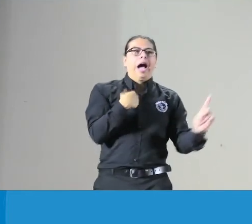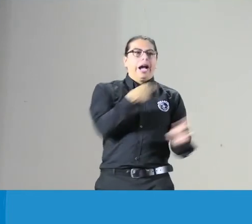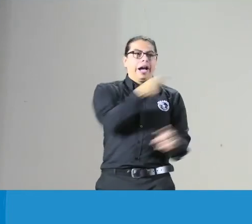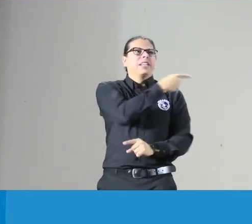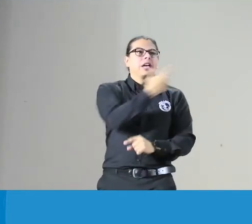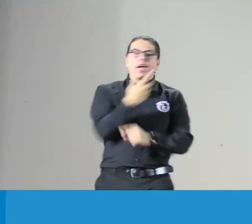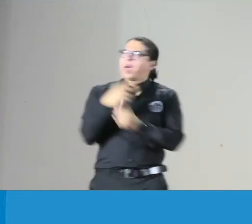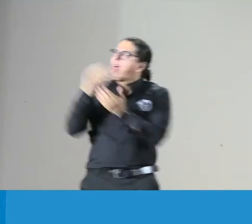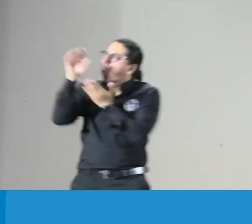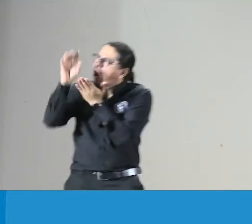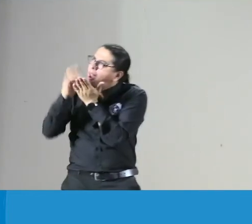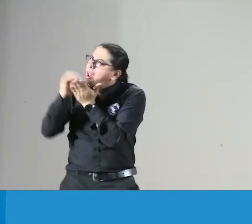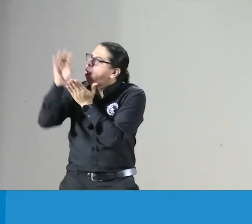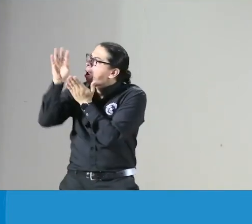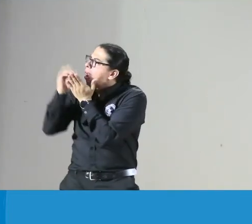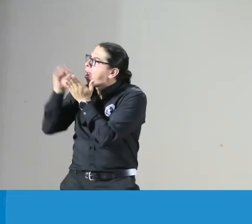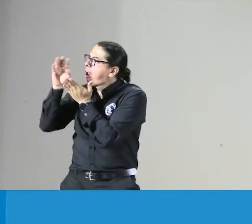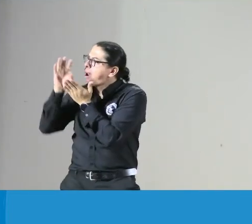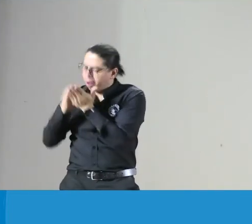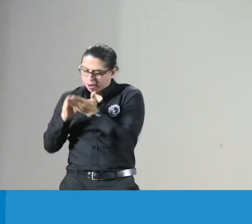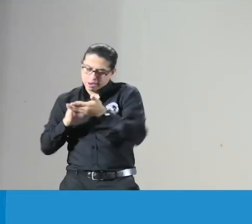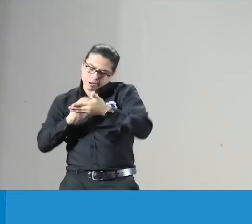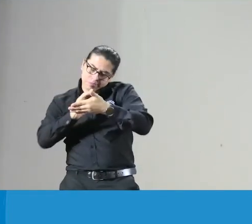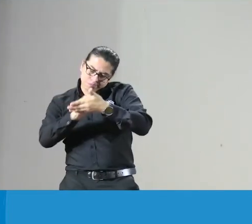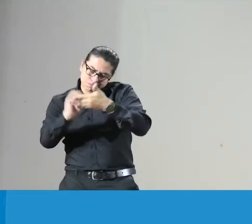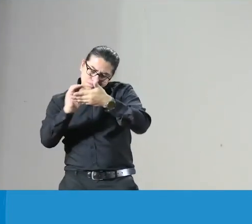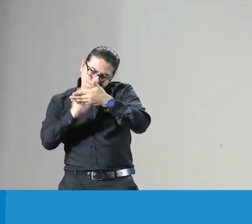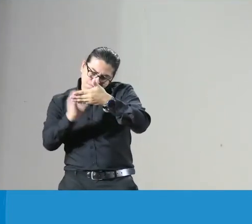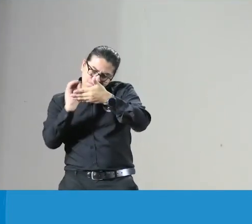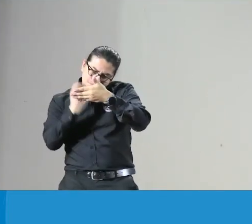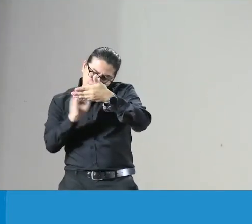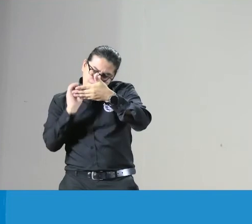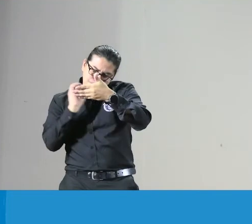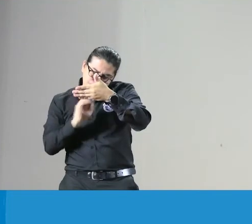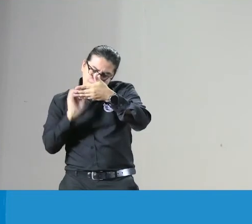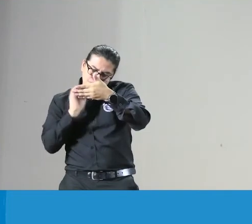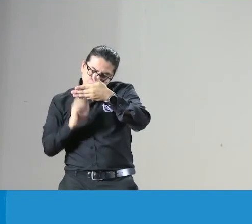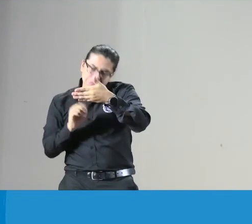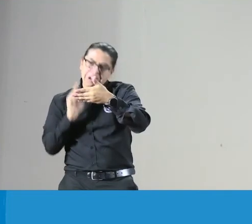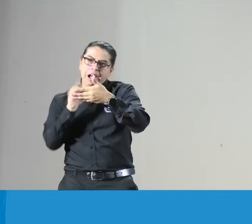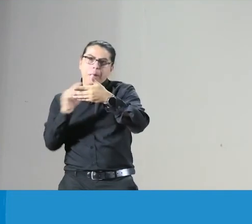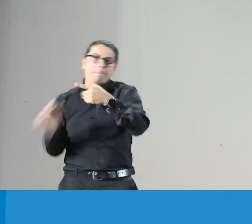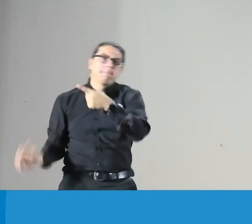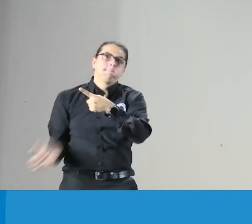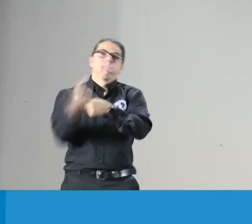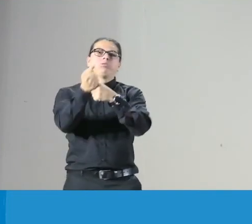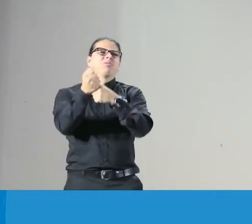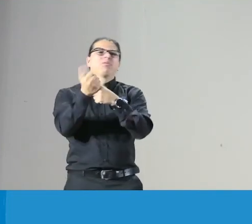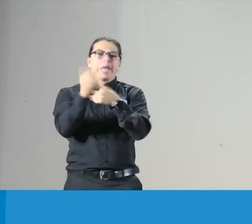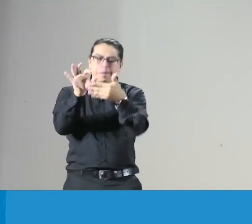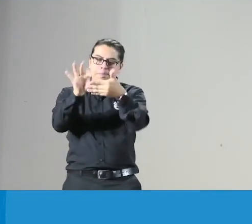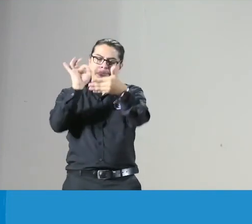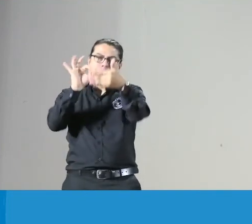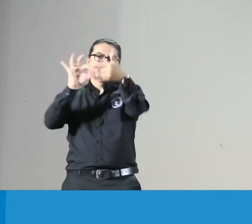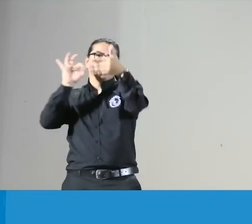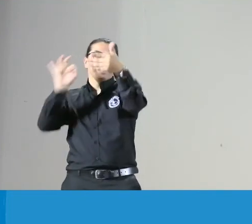entonces allí empezó una recopilación y empezó a documentar esto y entonces